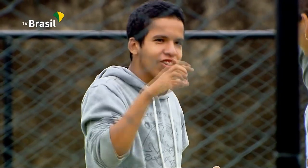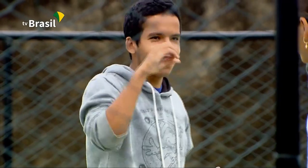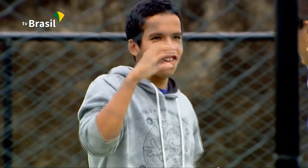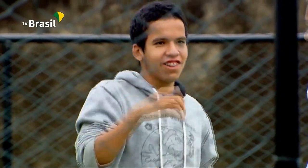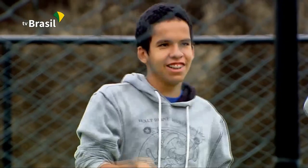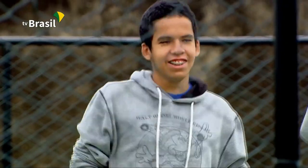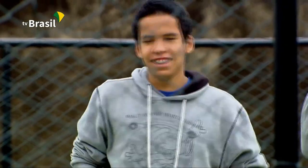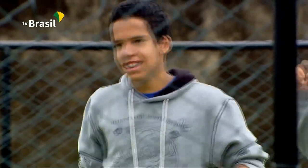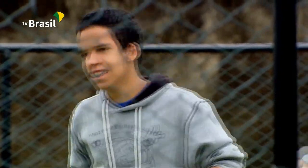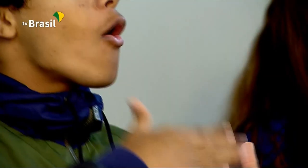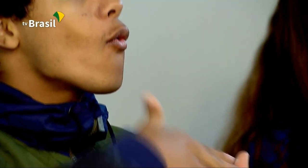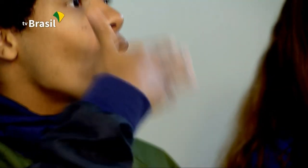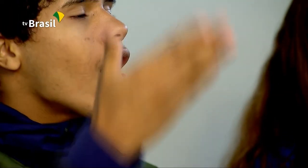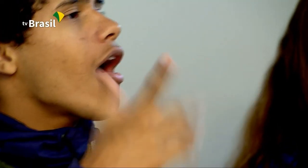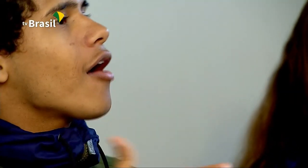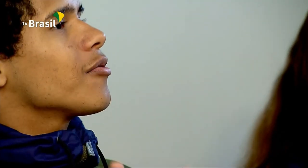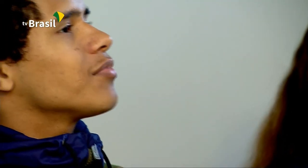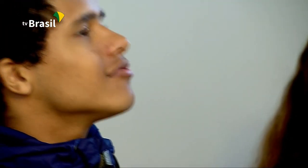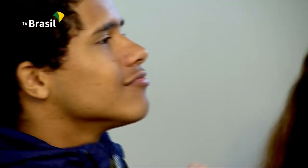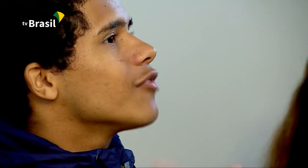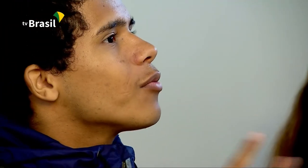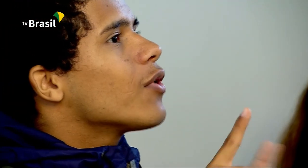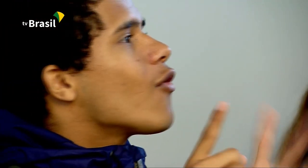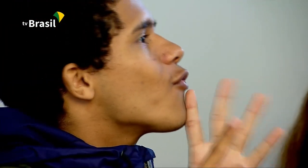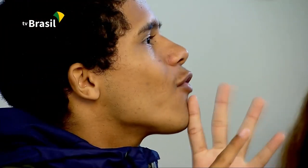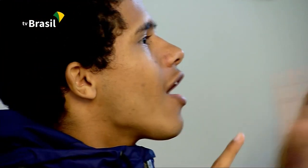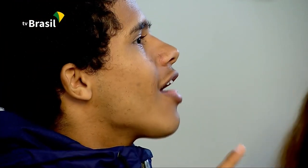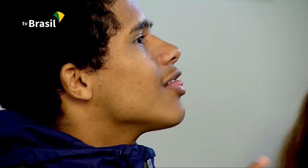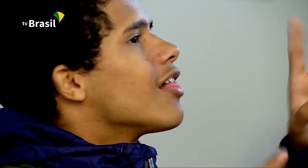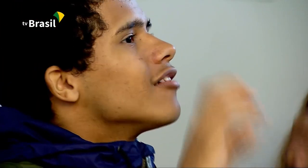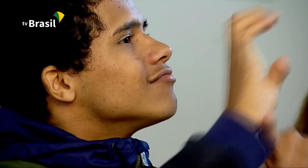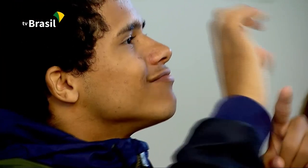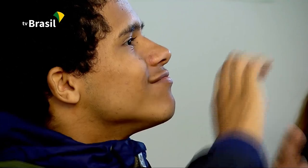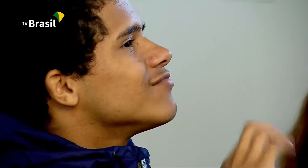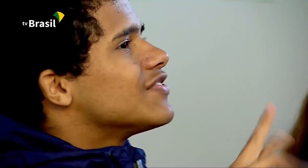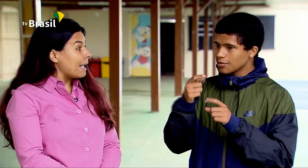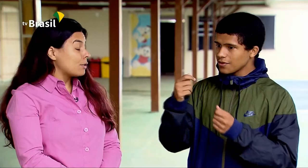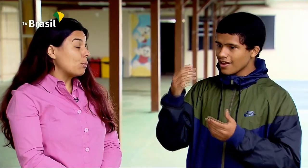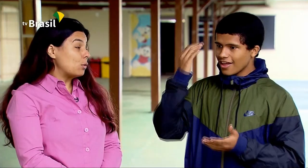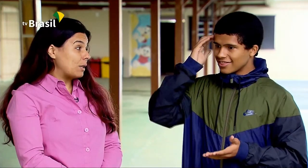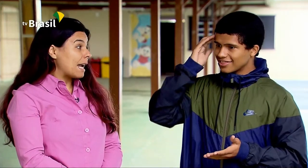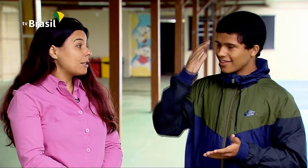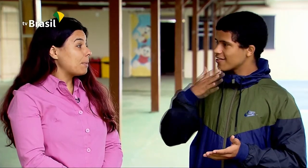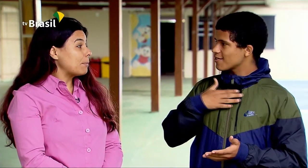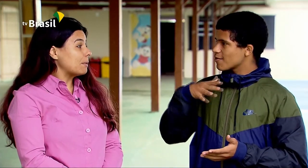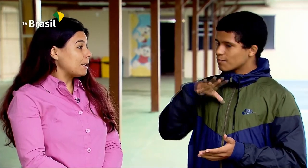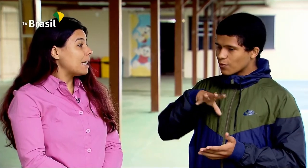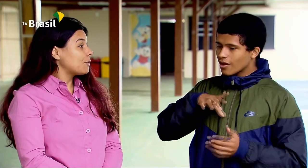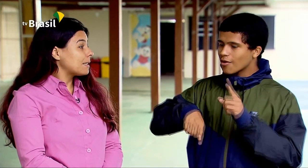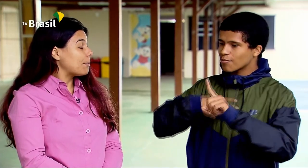são atendidos. Matheus garante que vai fazer a sua parte. Sou muito grato pela possibilidade de fazer a